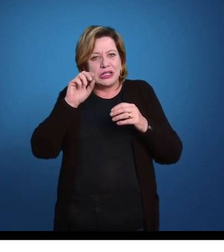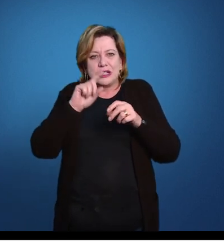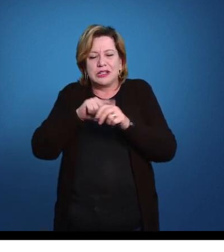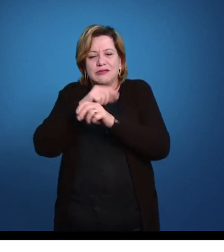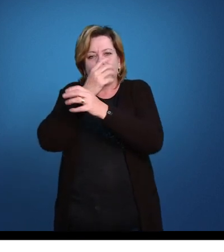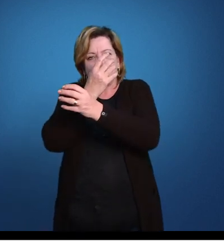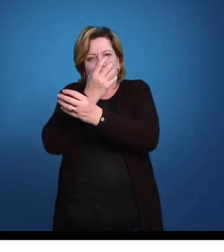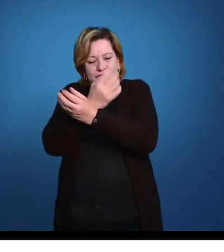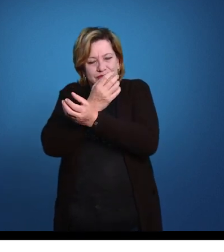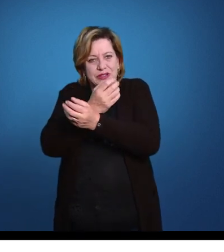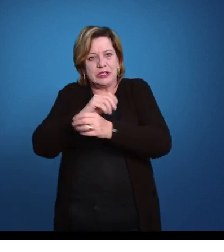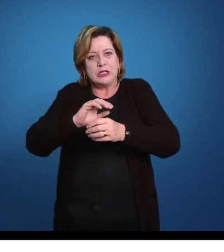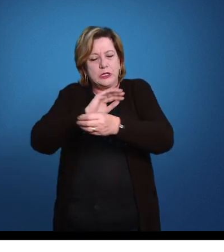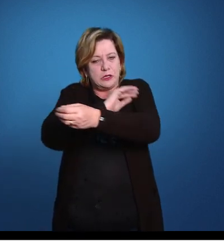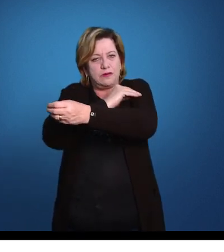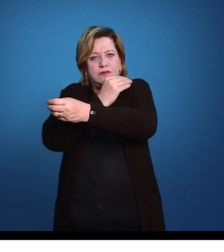equinodermos estão